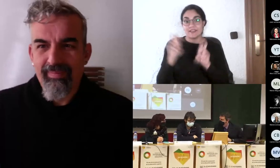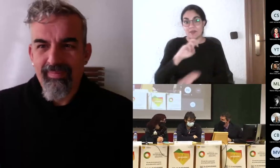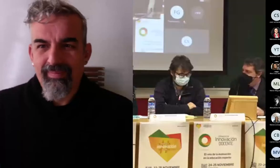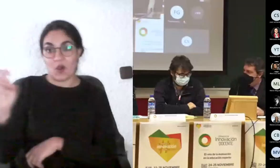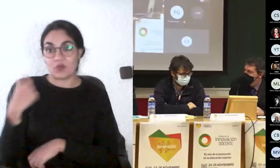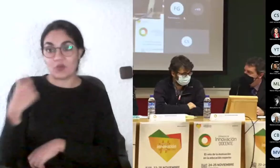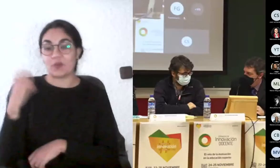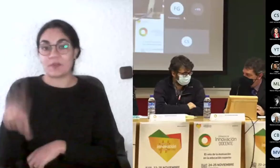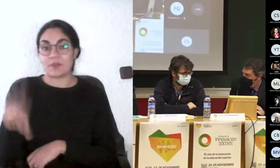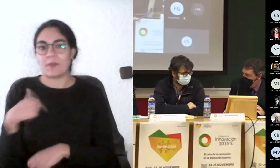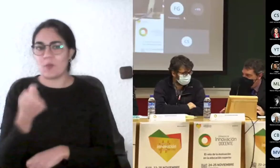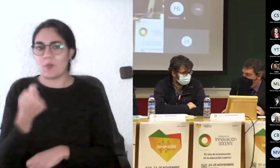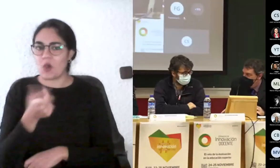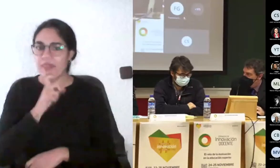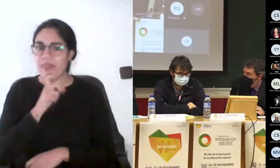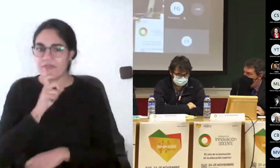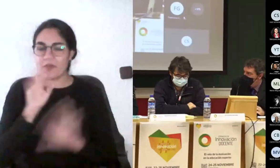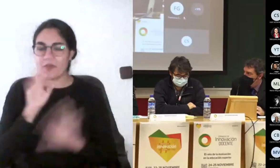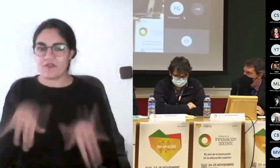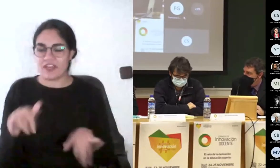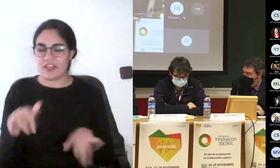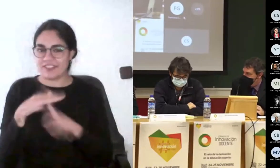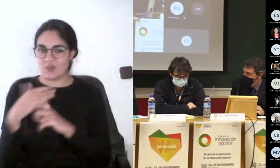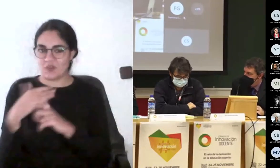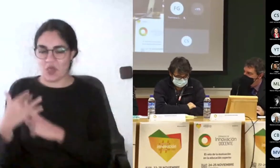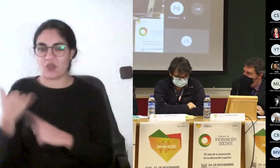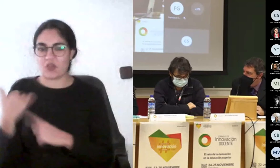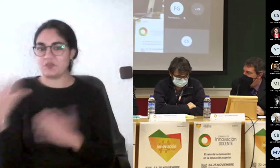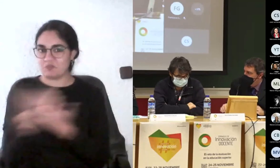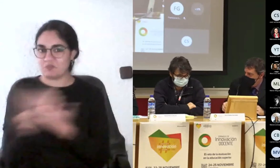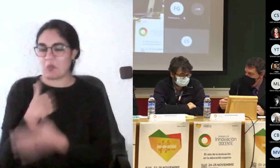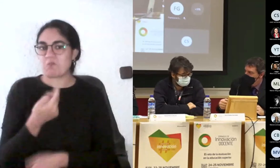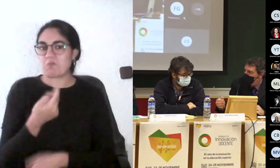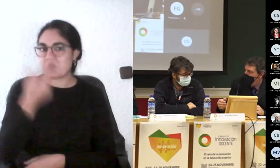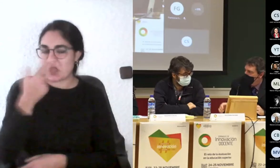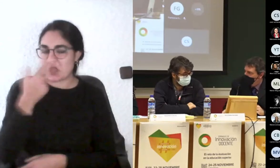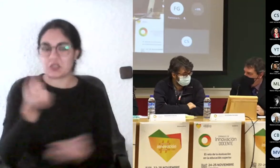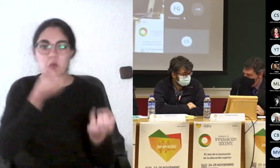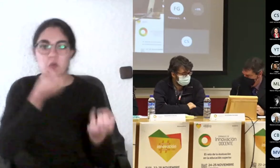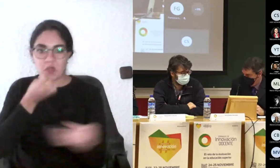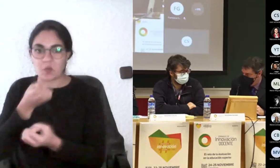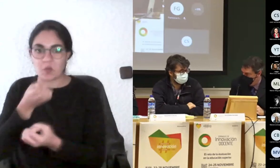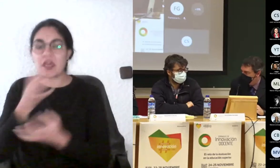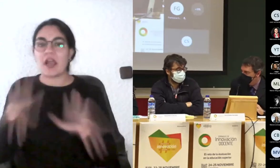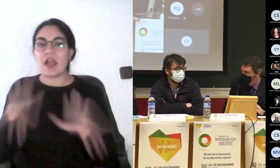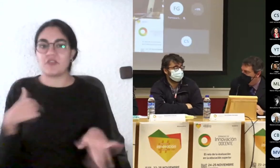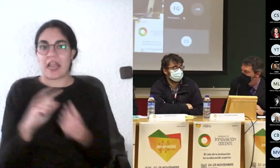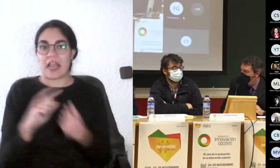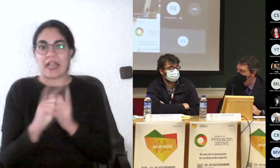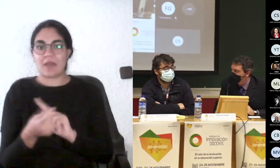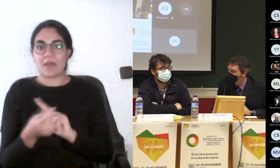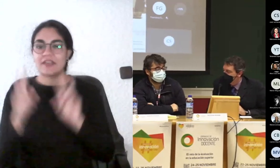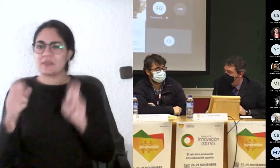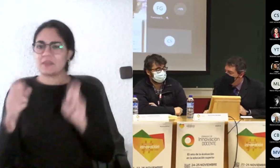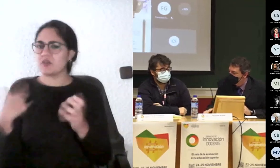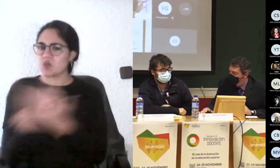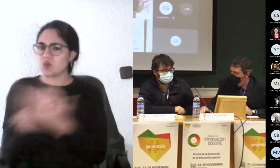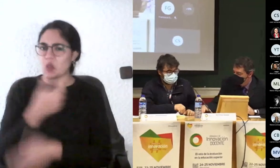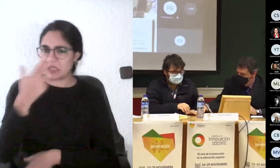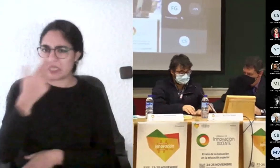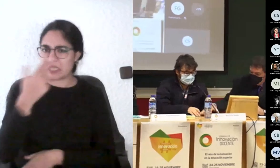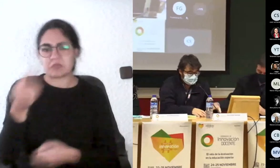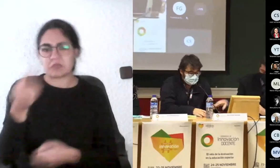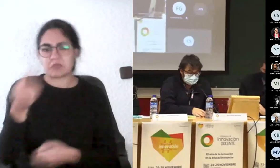estáis, todas las situaciones son muy interesantes, así que es verdad que me va a costar no verme, pero está todo muy interesante, así que Jesús.